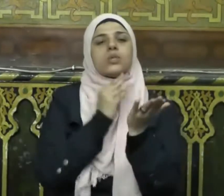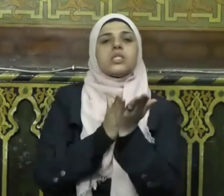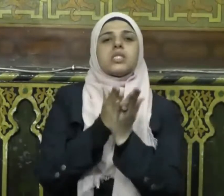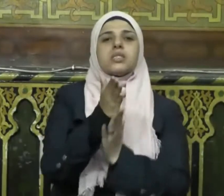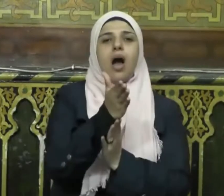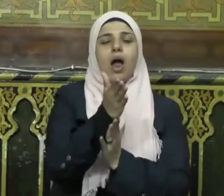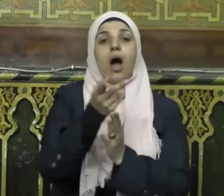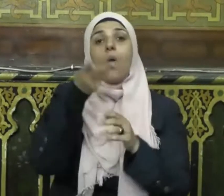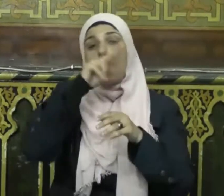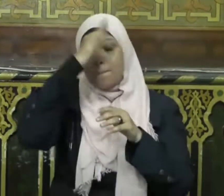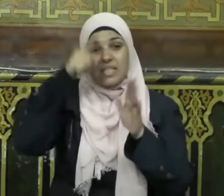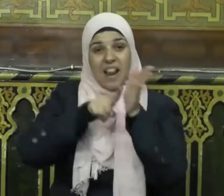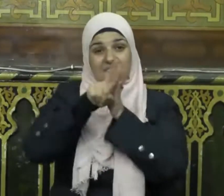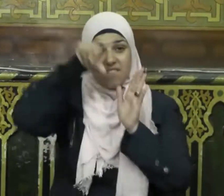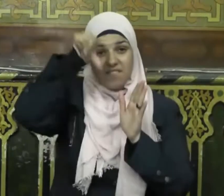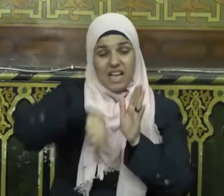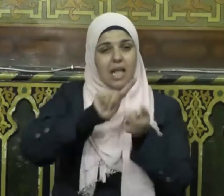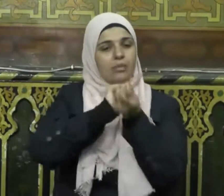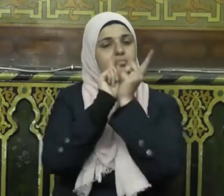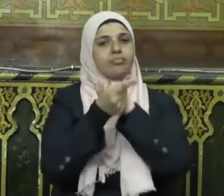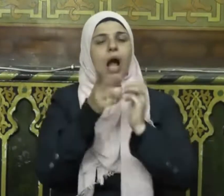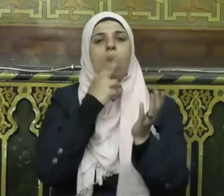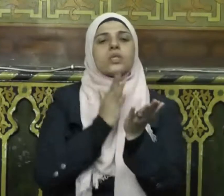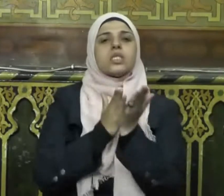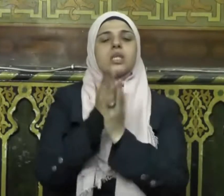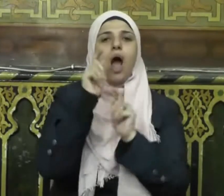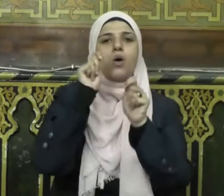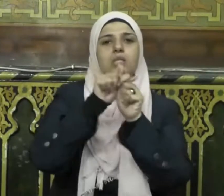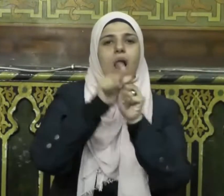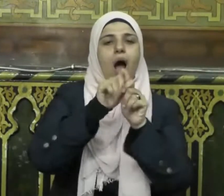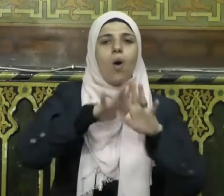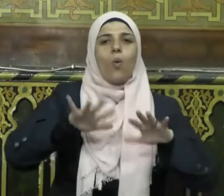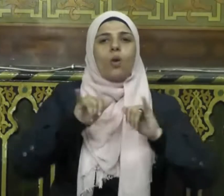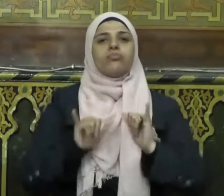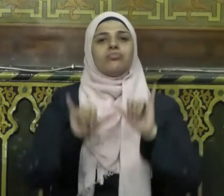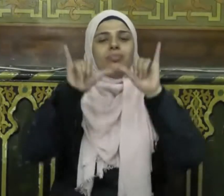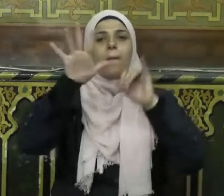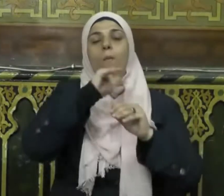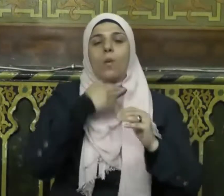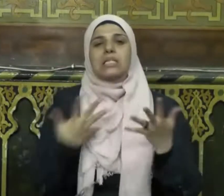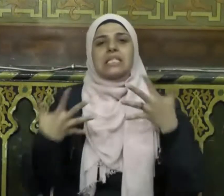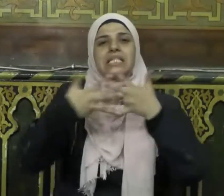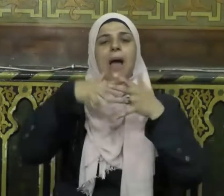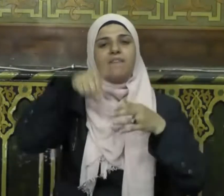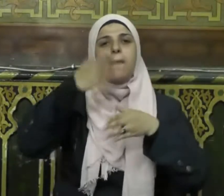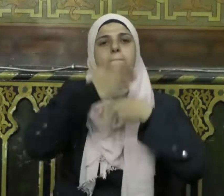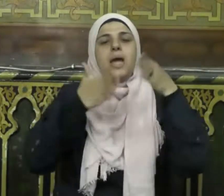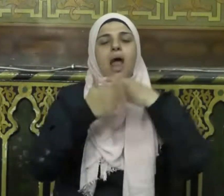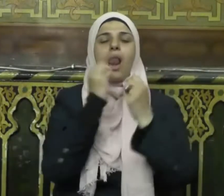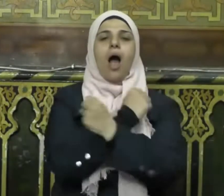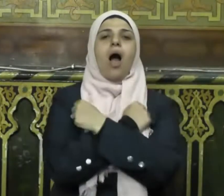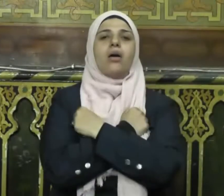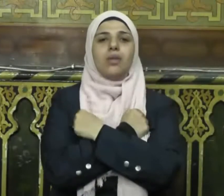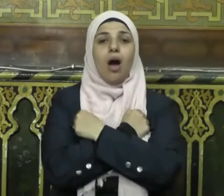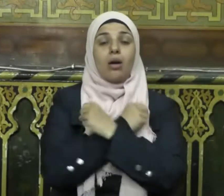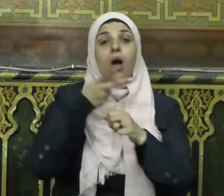صالحها ومن الفساد إلى الصلاح والإصلاح بما يسهم في بناء الحضارة